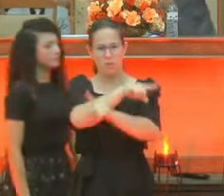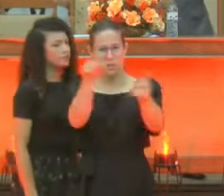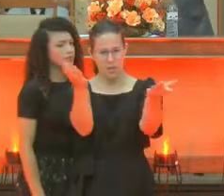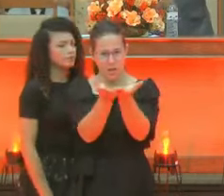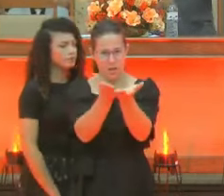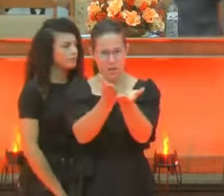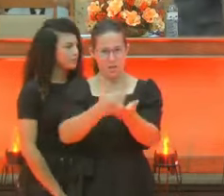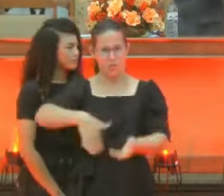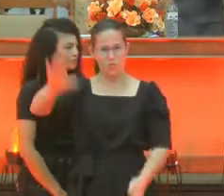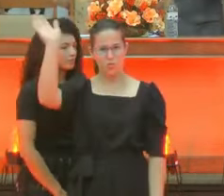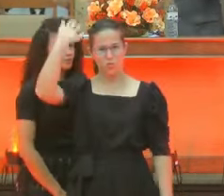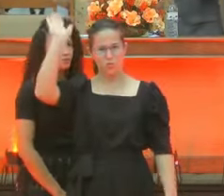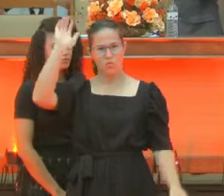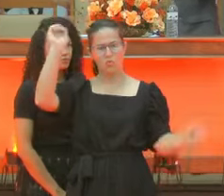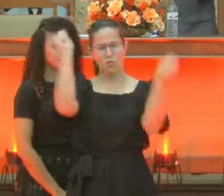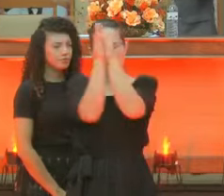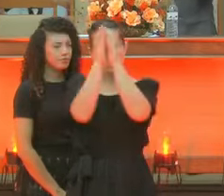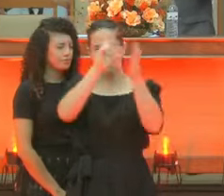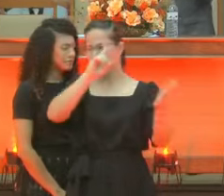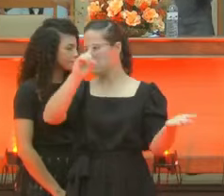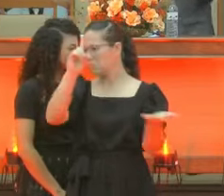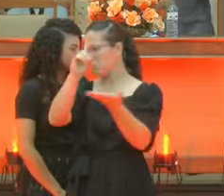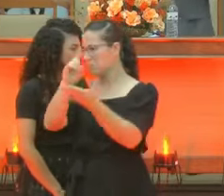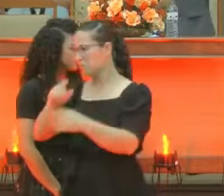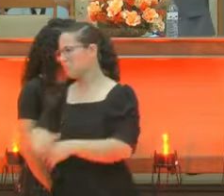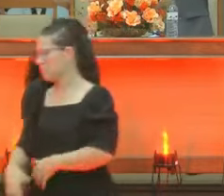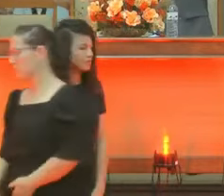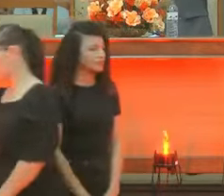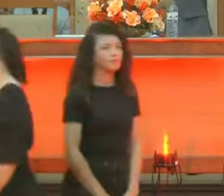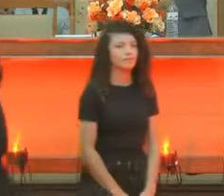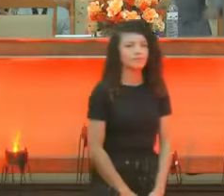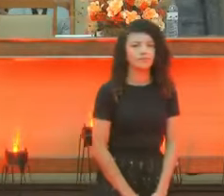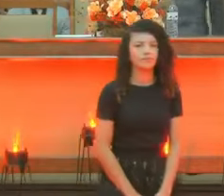crente aí de verdade pode levantar a mão e dizer glória.